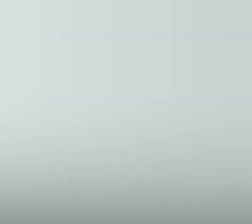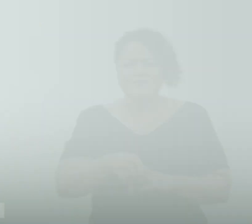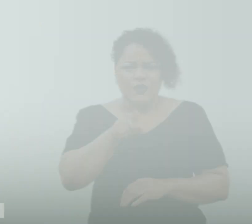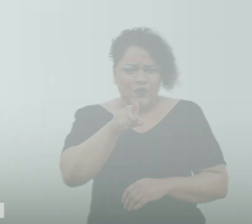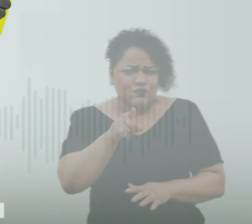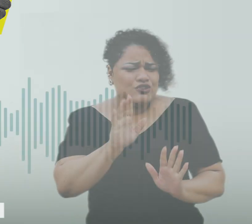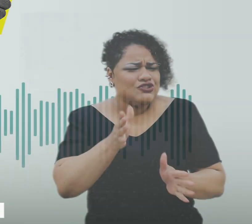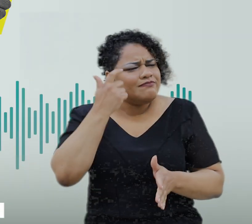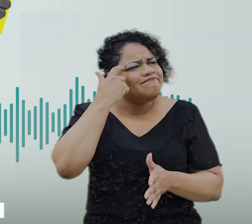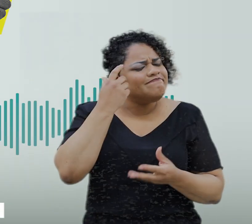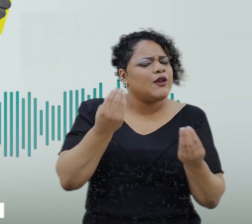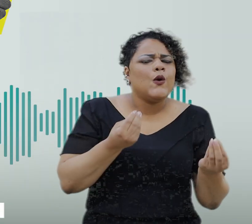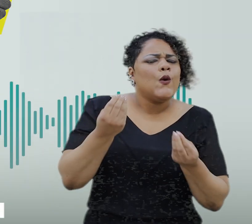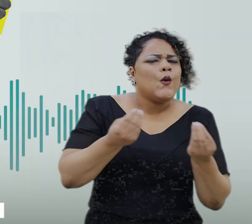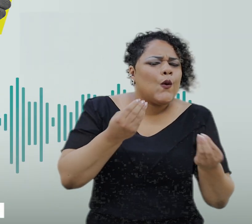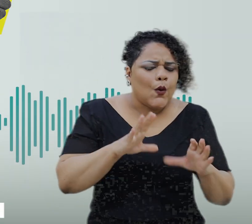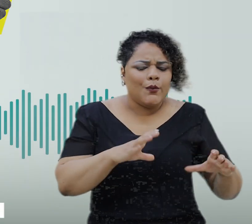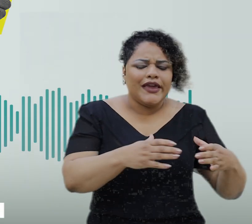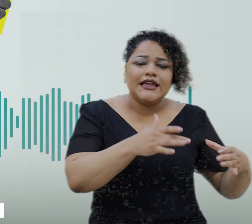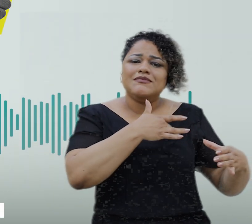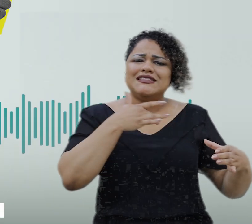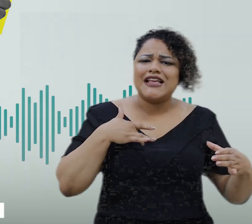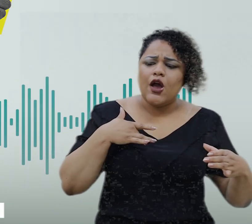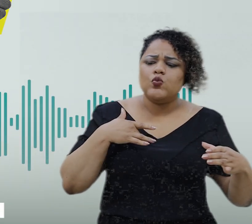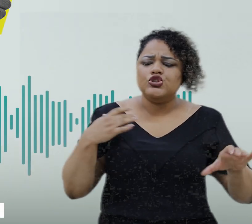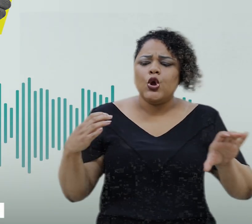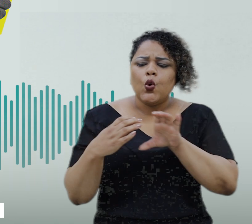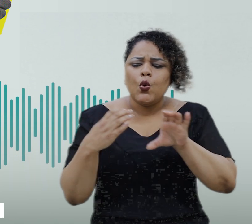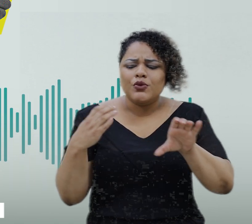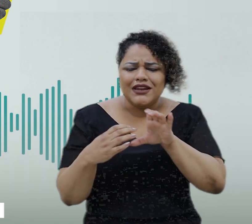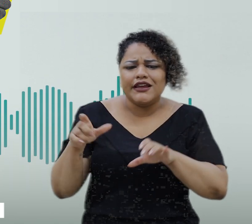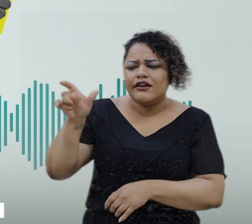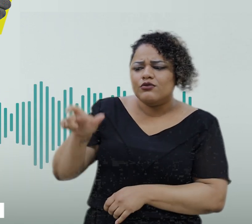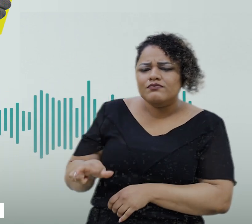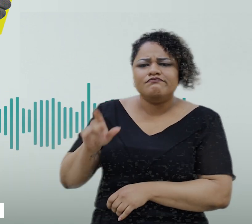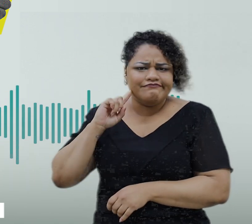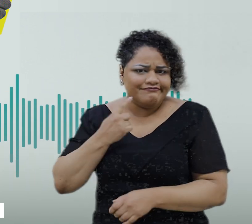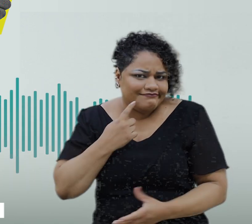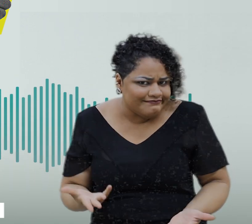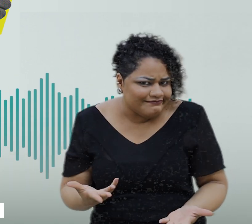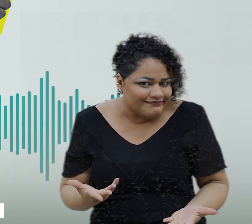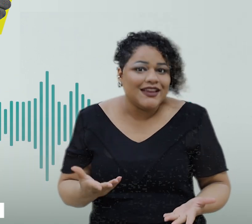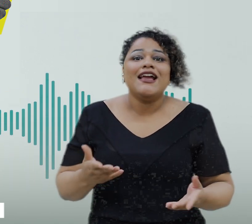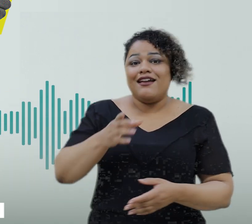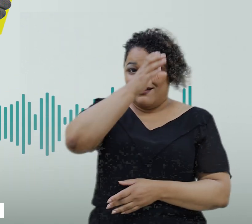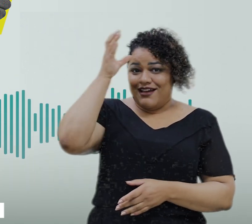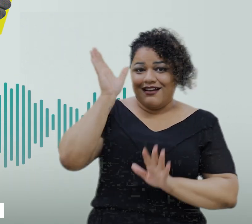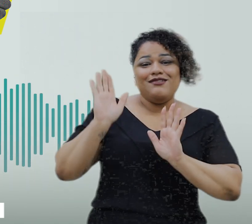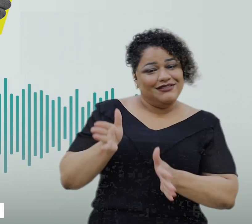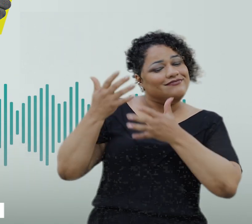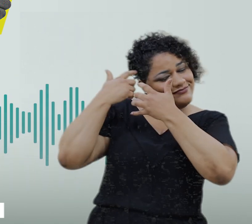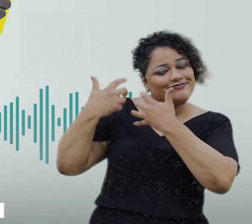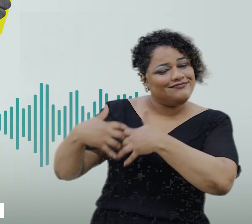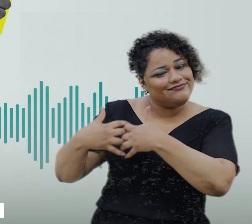Você já pensou como uma equipe de saúde se comunica com um paciente surdo? A Câmara Municipal pensou,